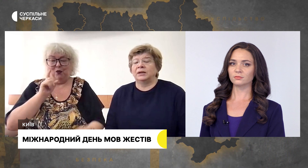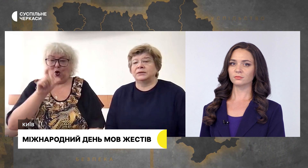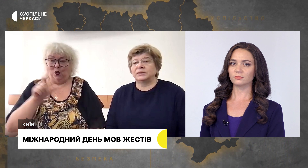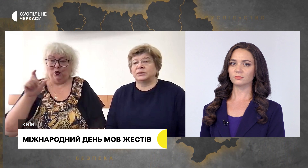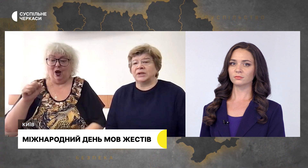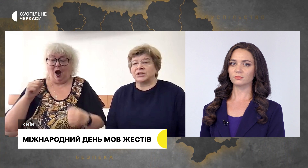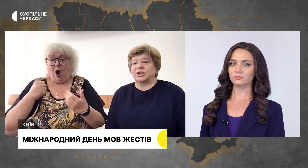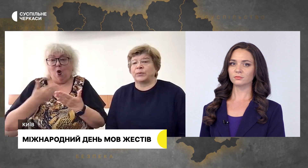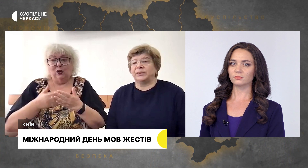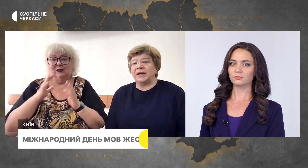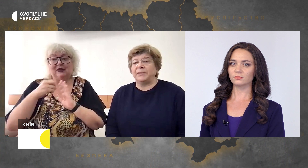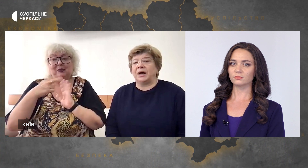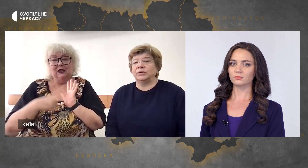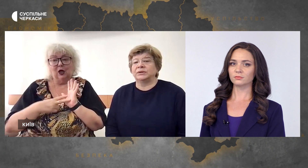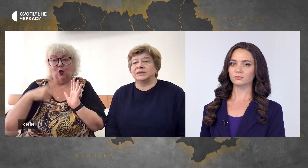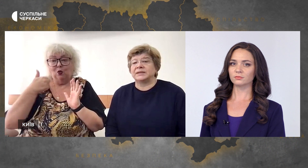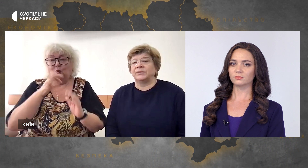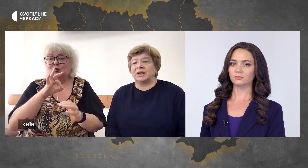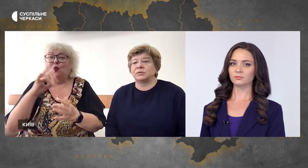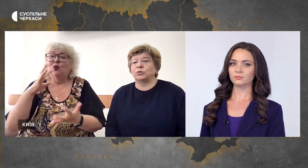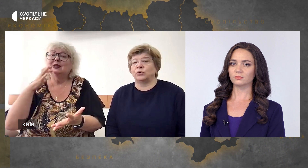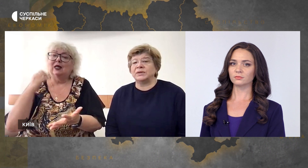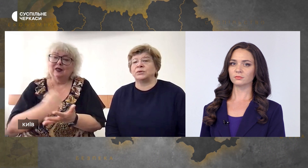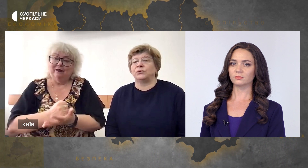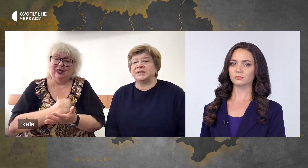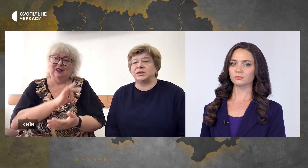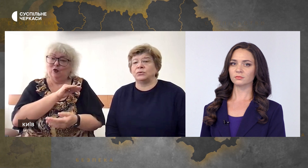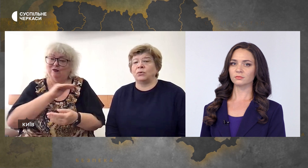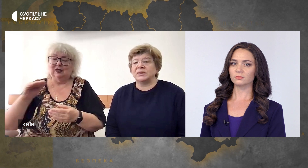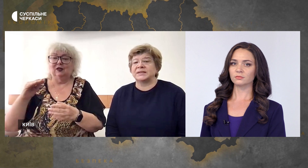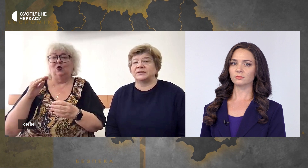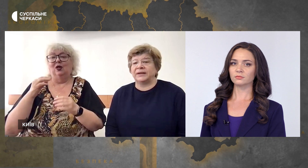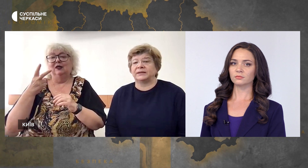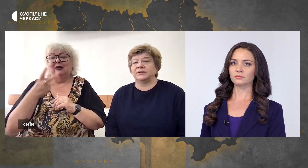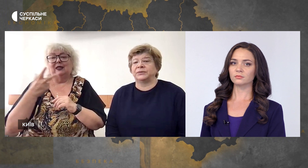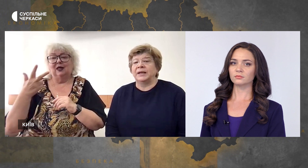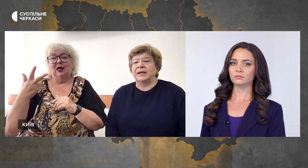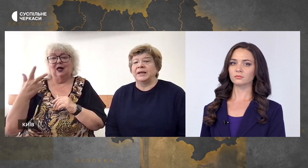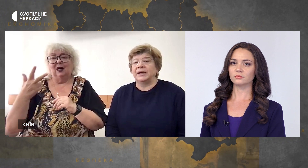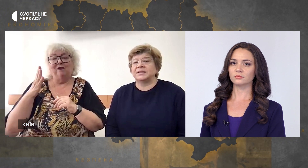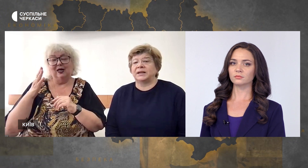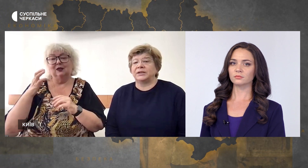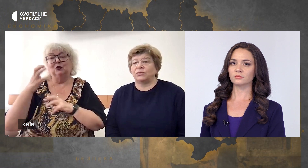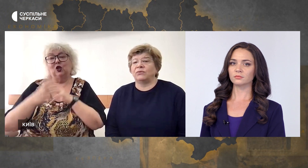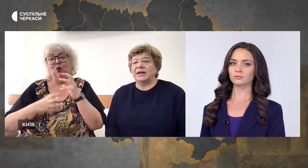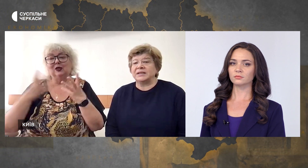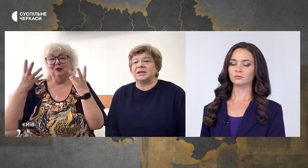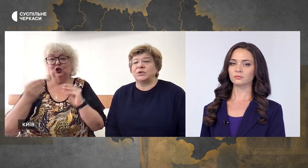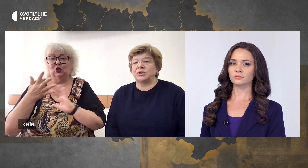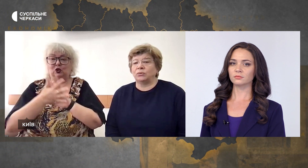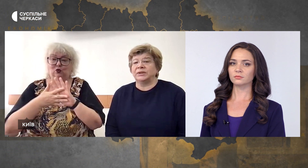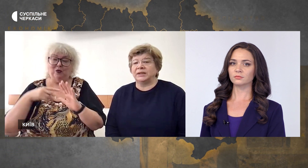до наших проблем. А от у 2017 році офіційно ООН затвердив 23